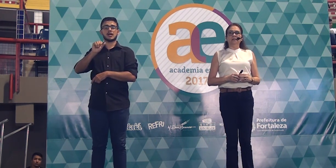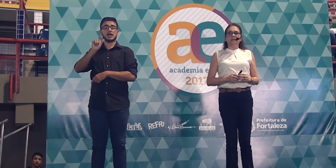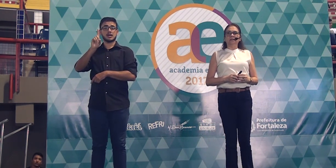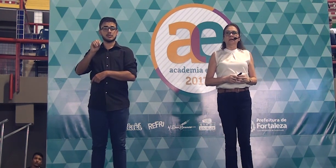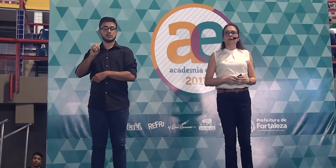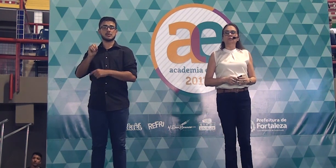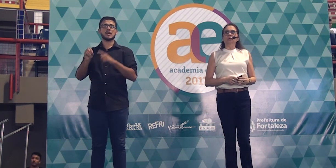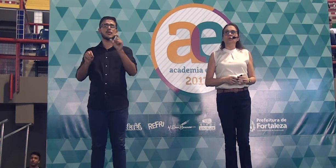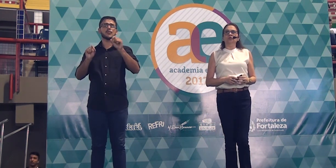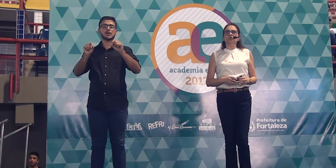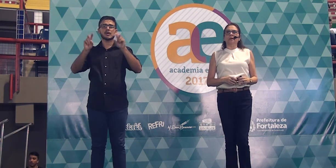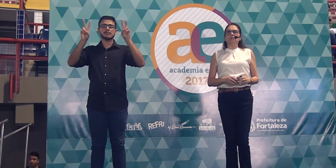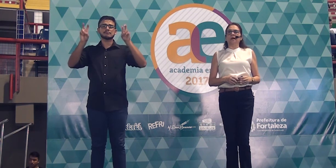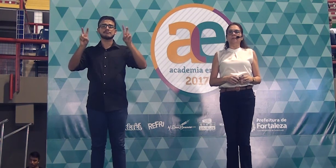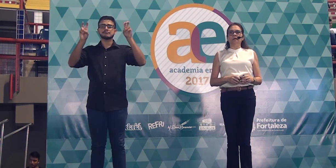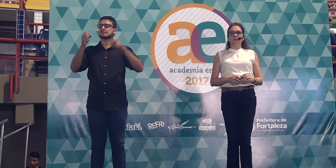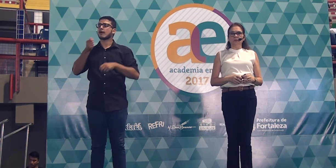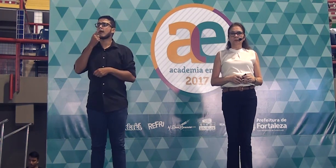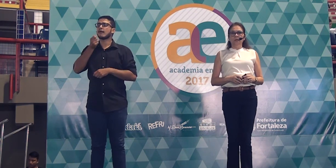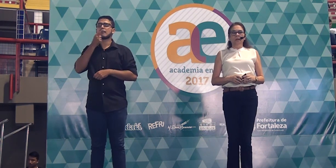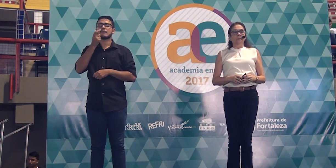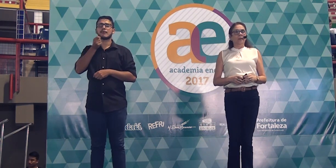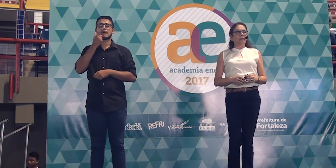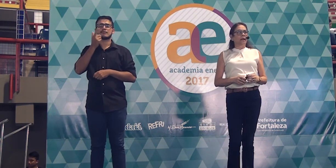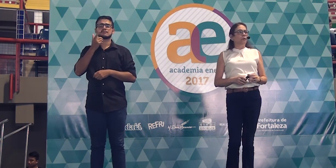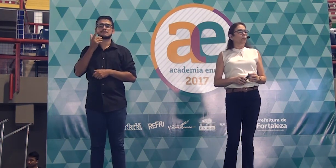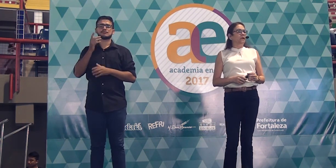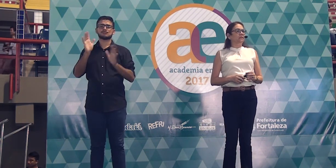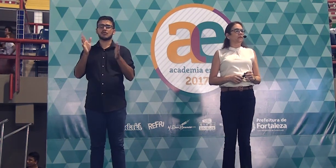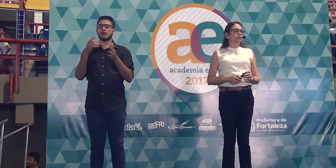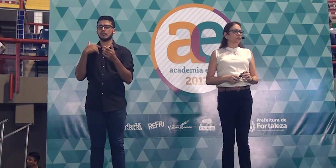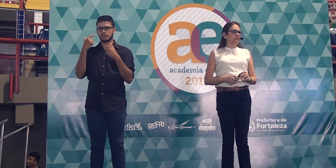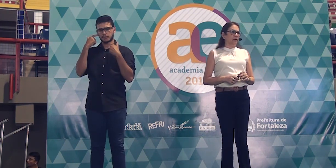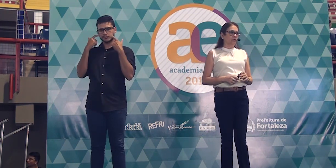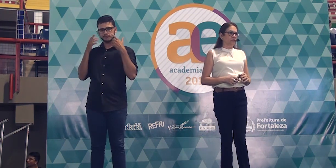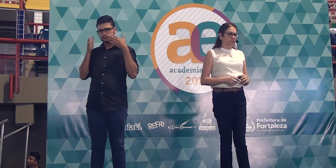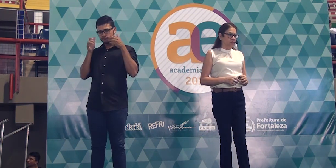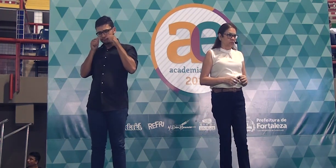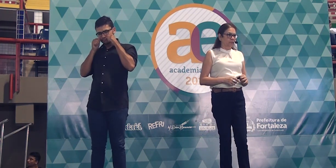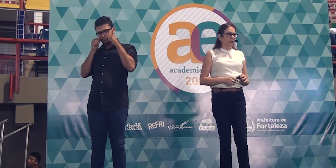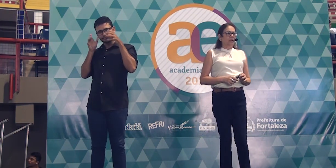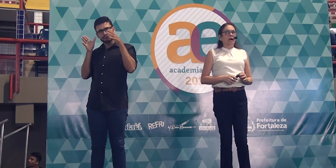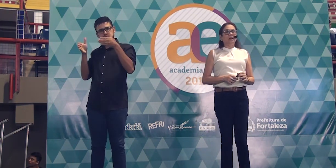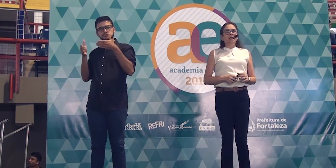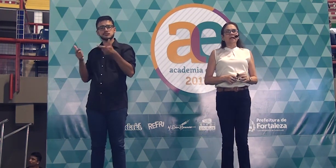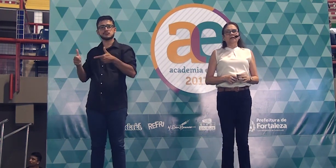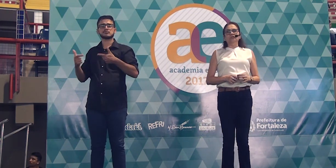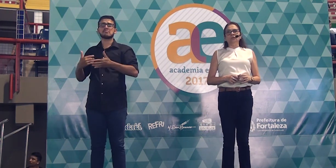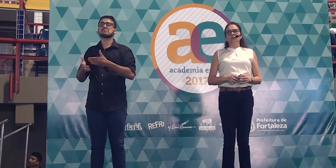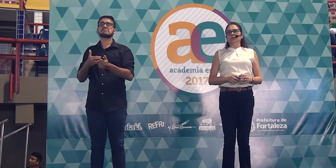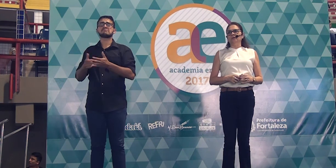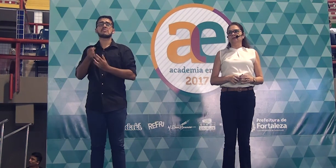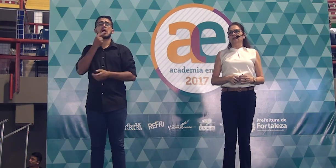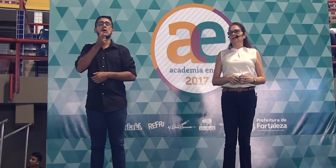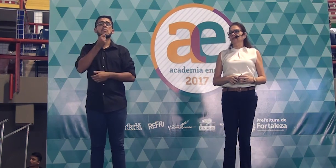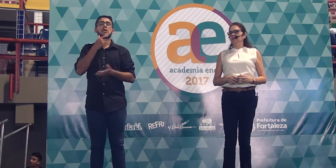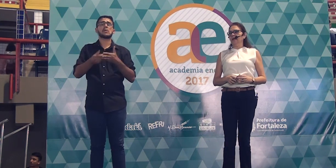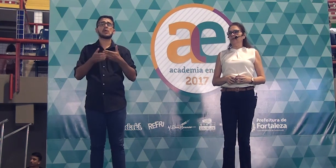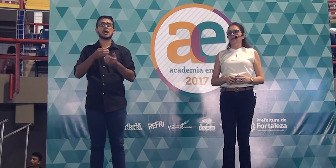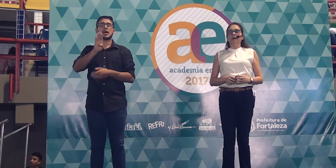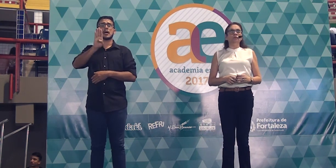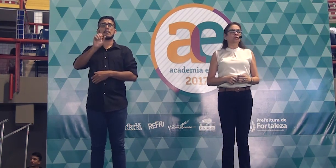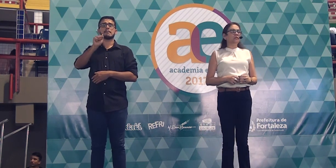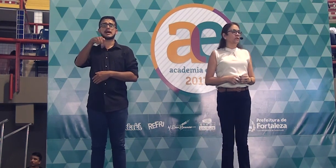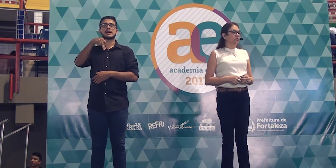banalização do uso de medicamento no Brasil no século XXI. Aquele assunto que vocês